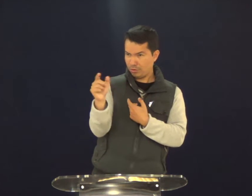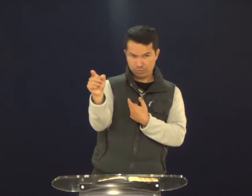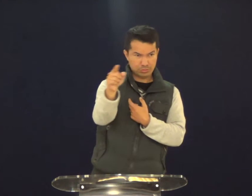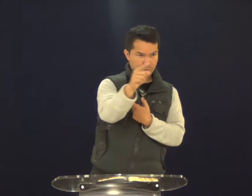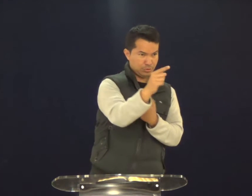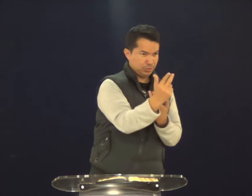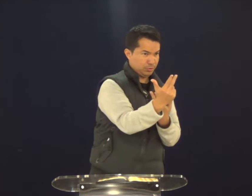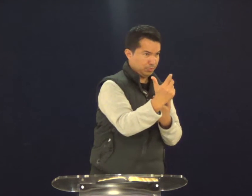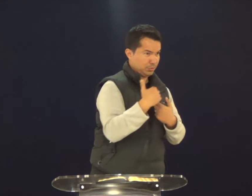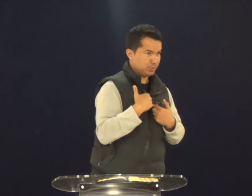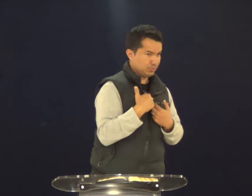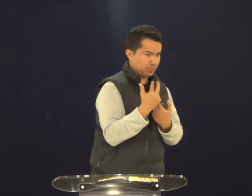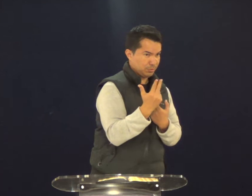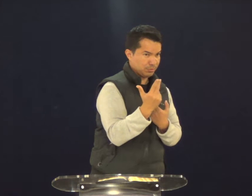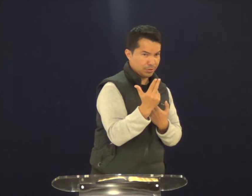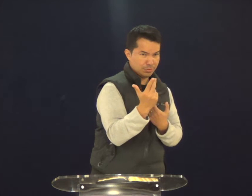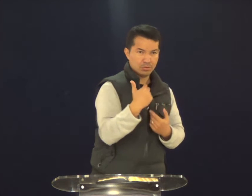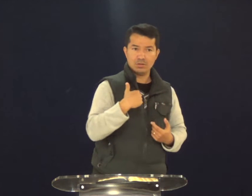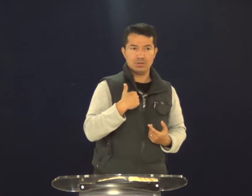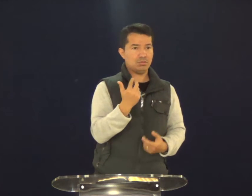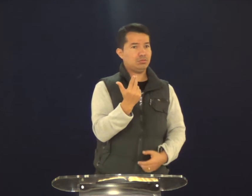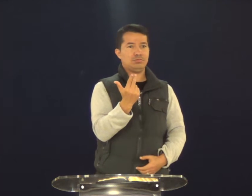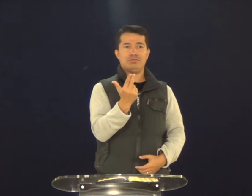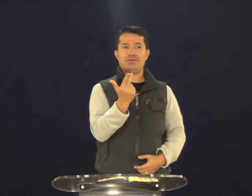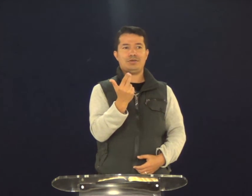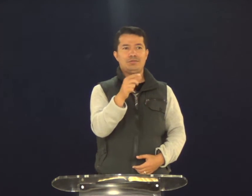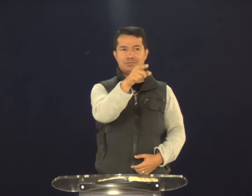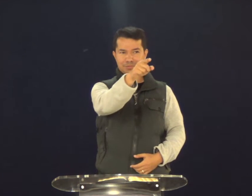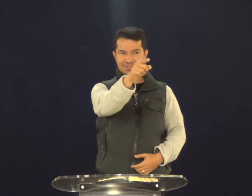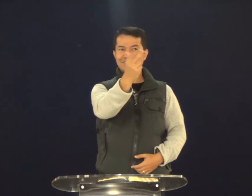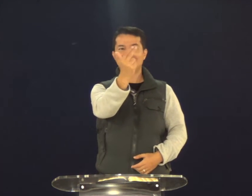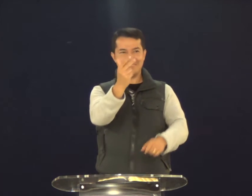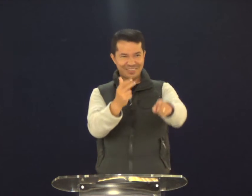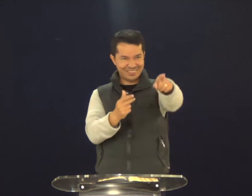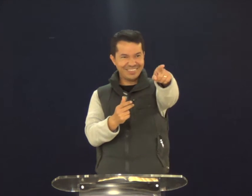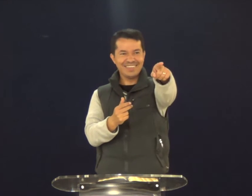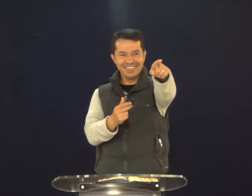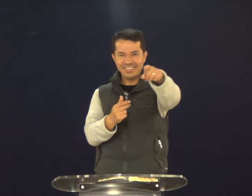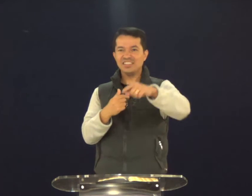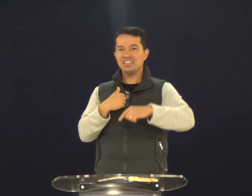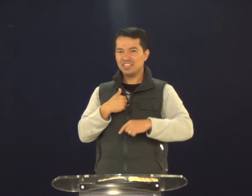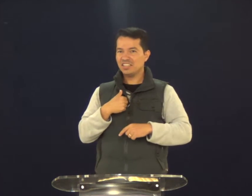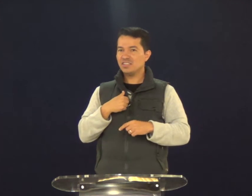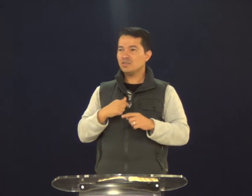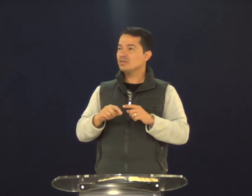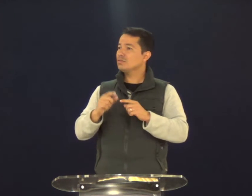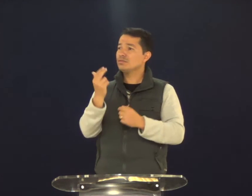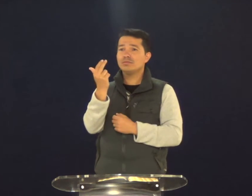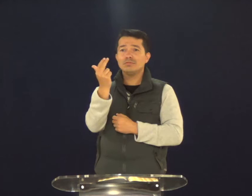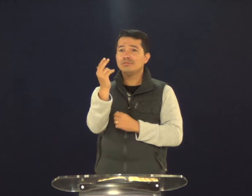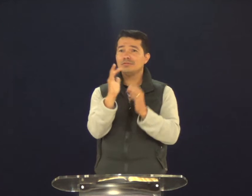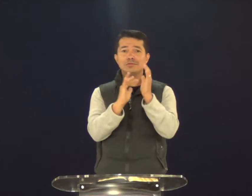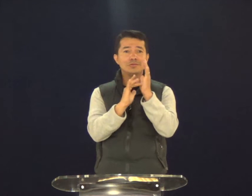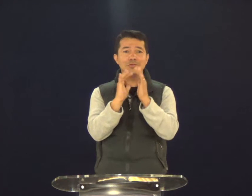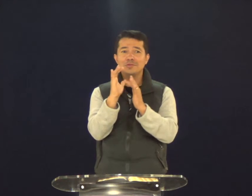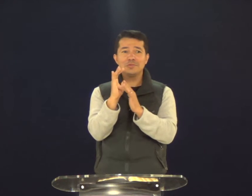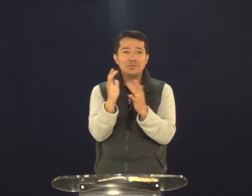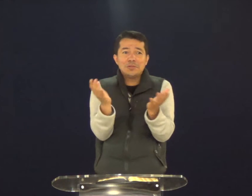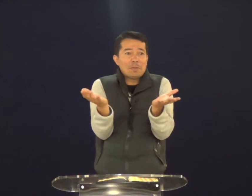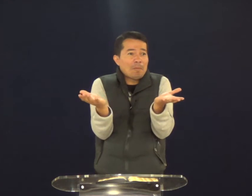Você é igual a mim? Você é igual? Você se parece comigo? Também. Todos somos iguais. Você é igual? Somos iguais a